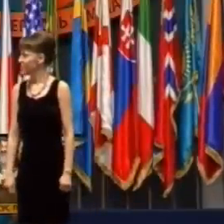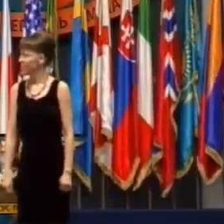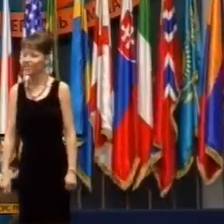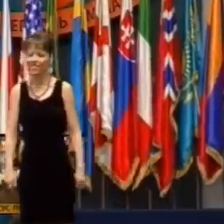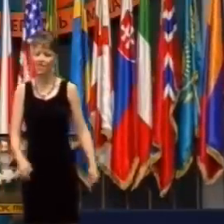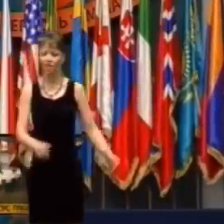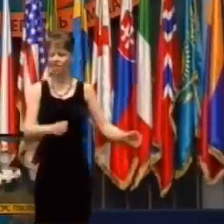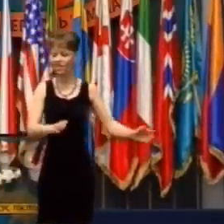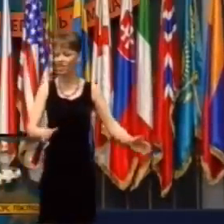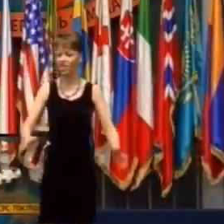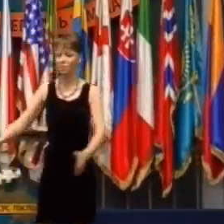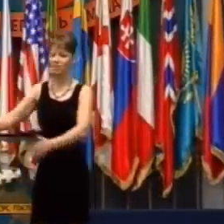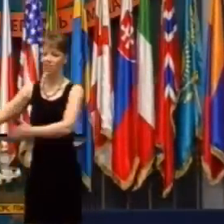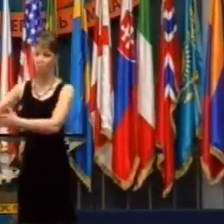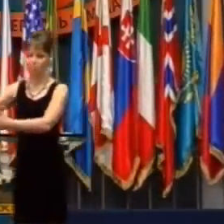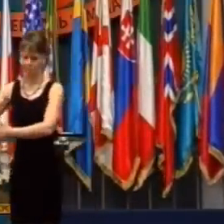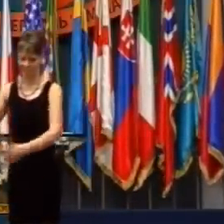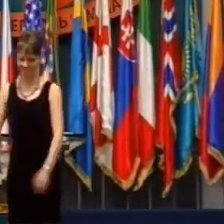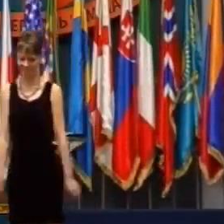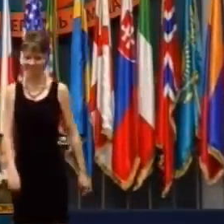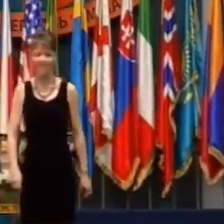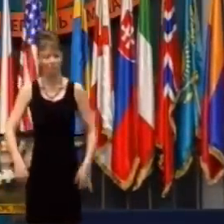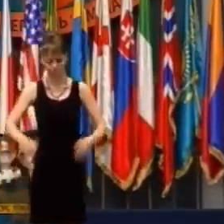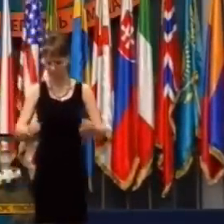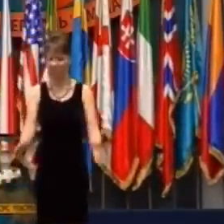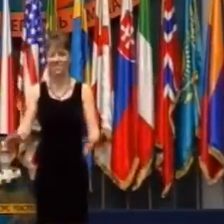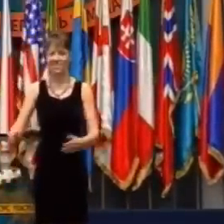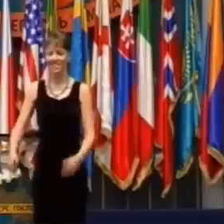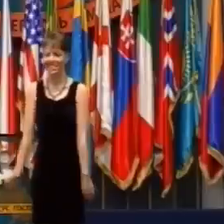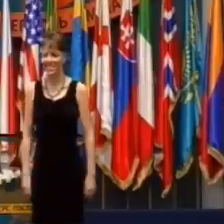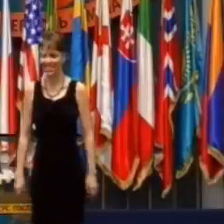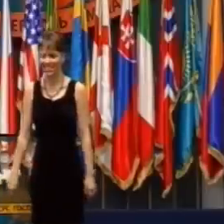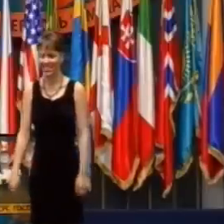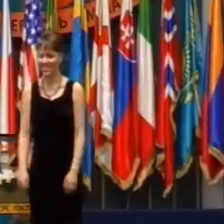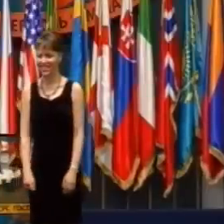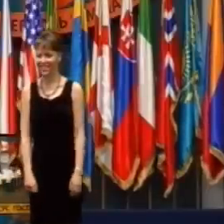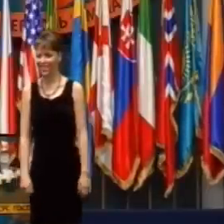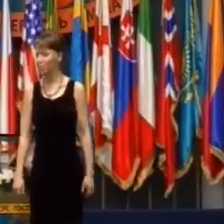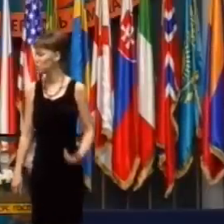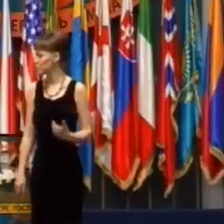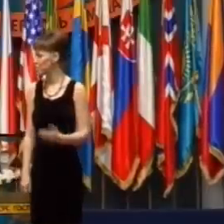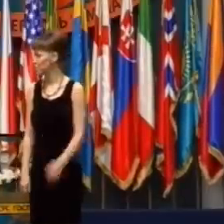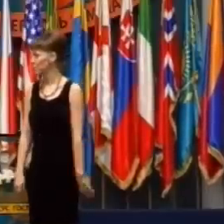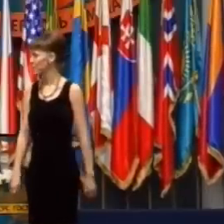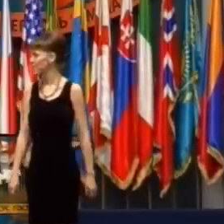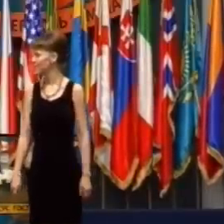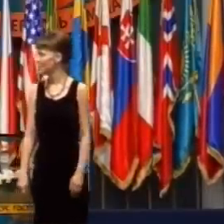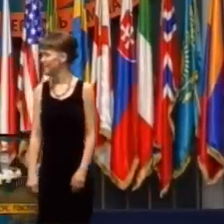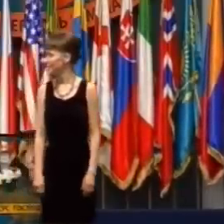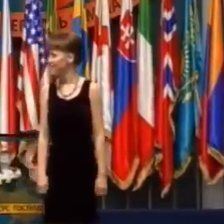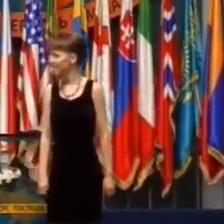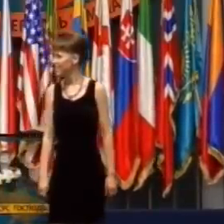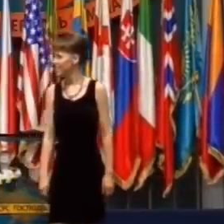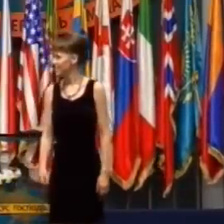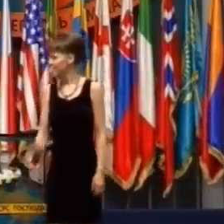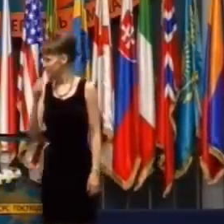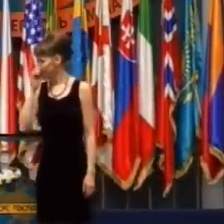Povedal mi v poriadku, ja už to preberiem. Povedal som áno a spýtal sa ma,